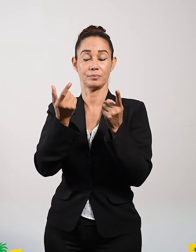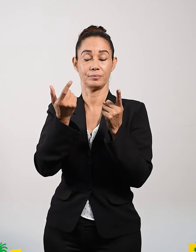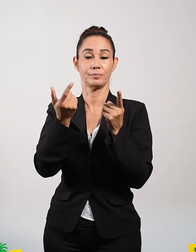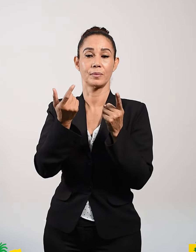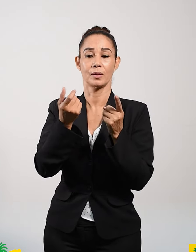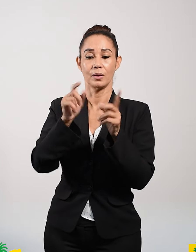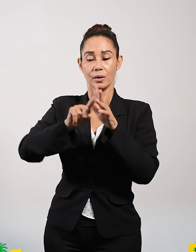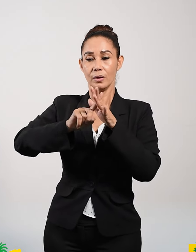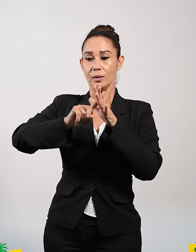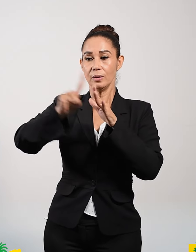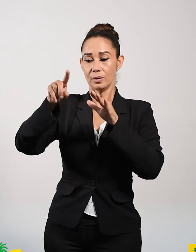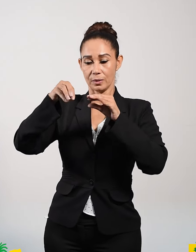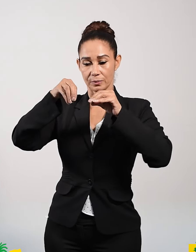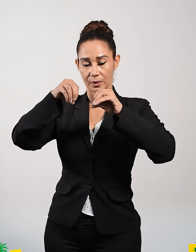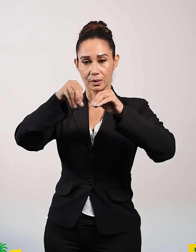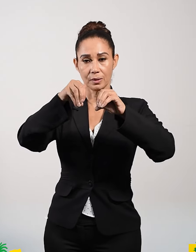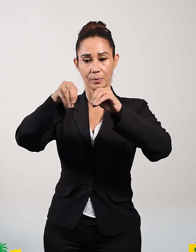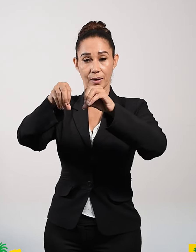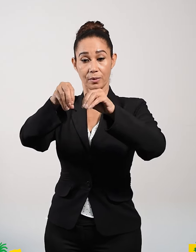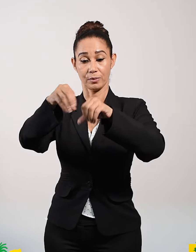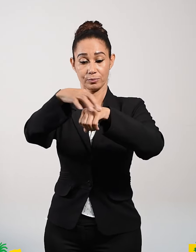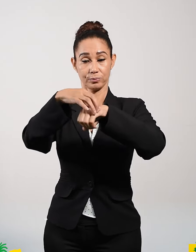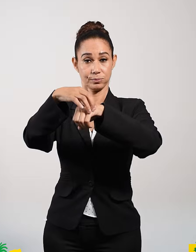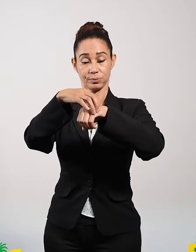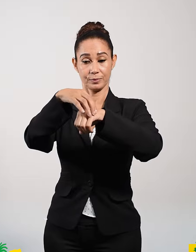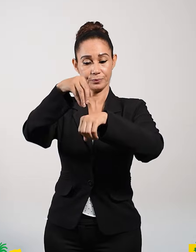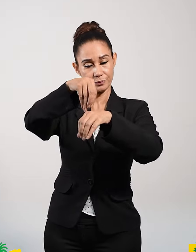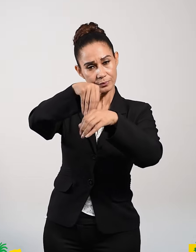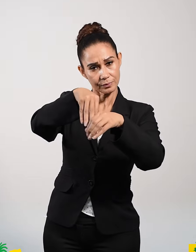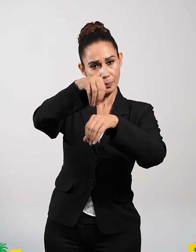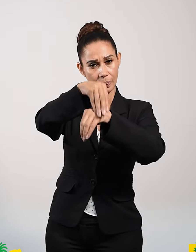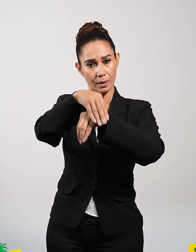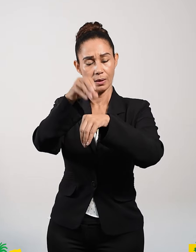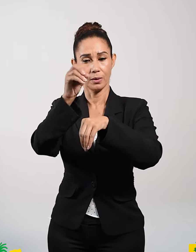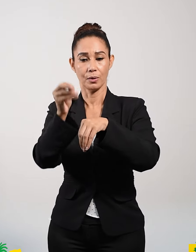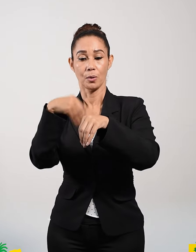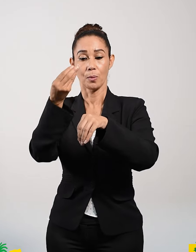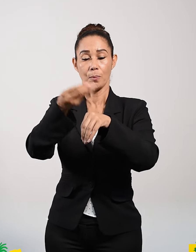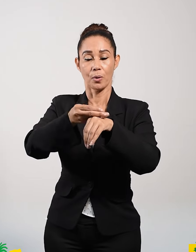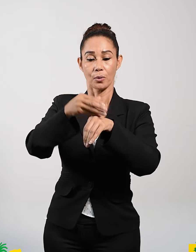Salió el sembrador a sembrar. Al sembrar, un poco cayó al borde del camino.